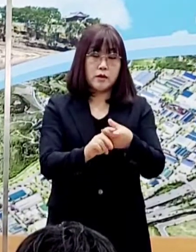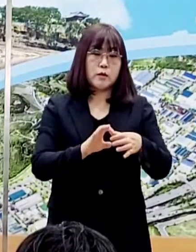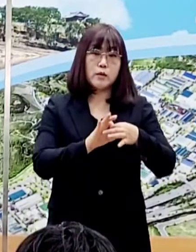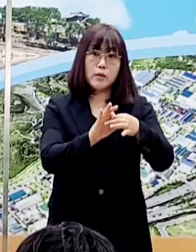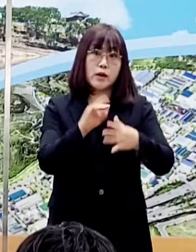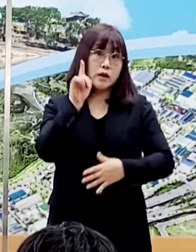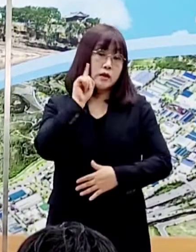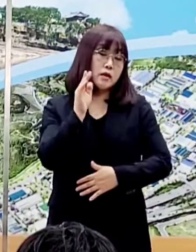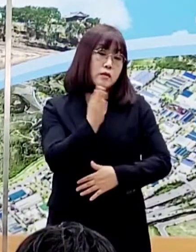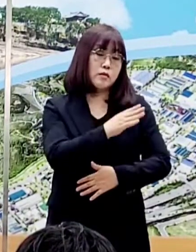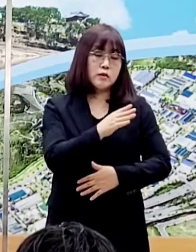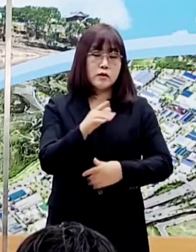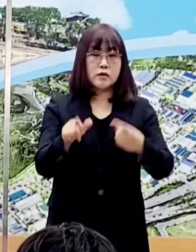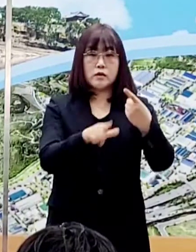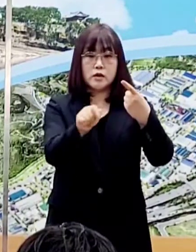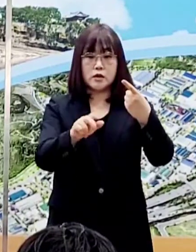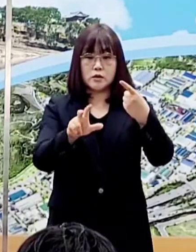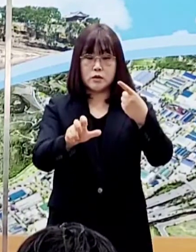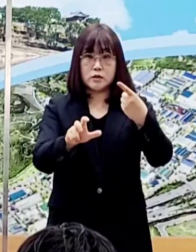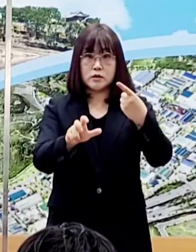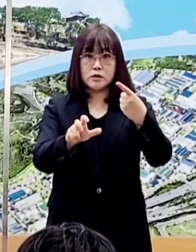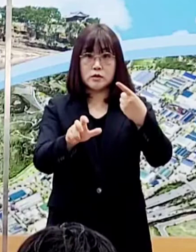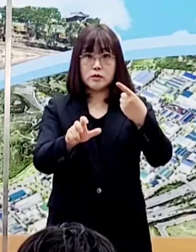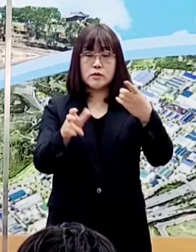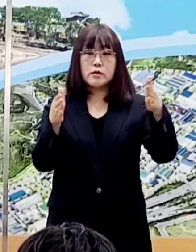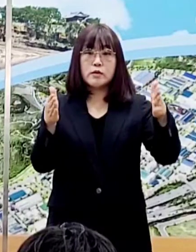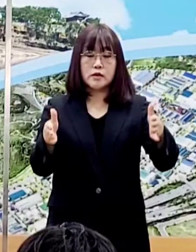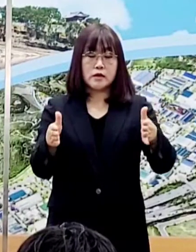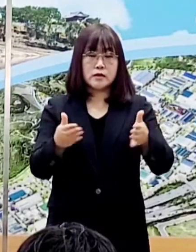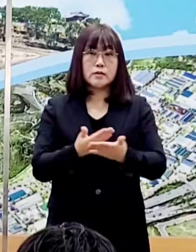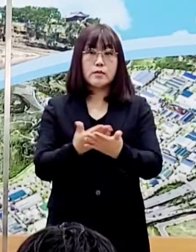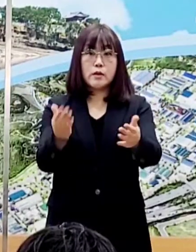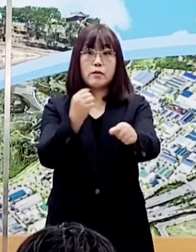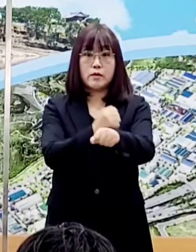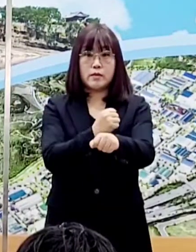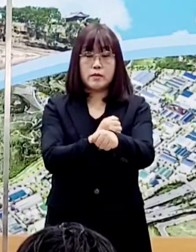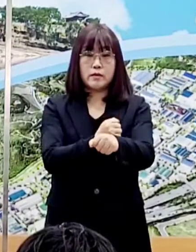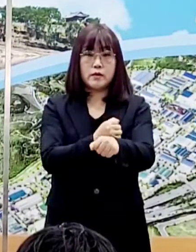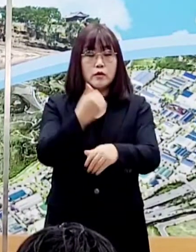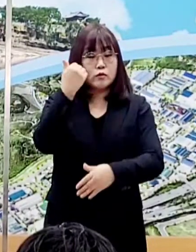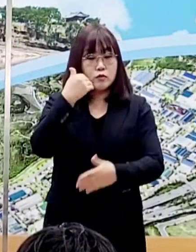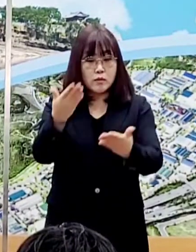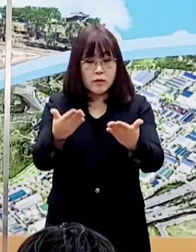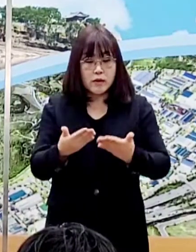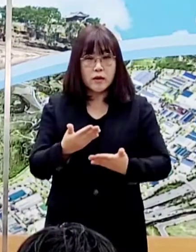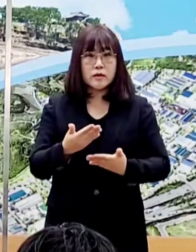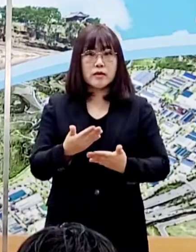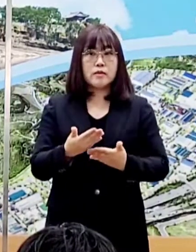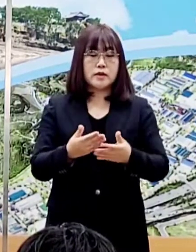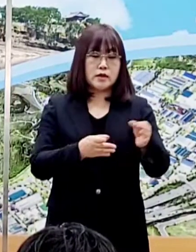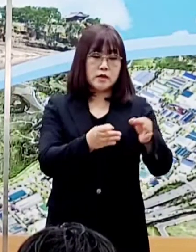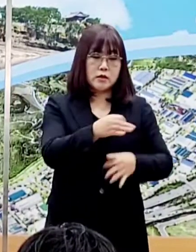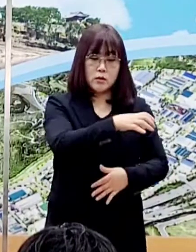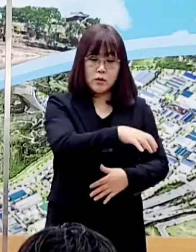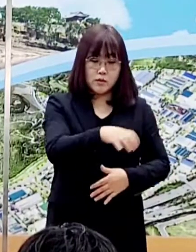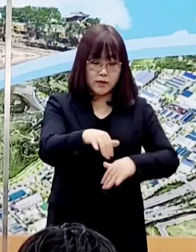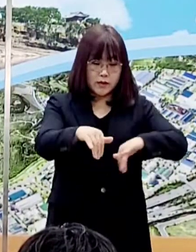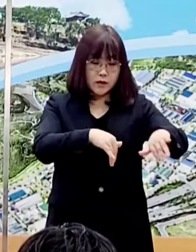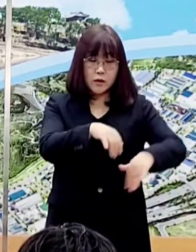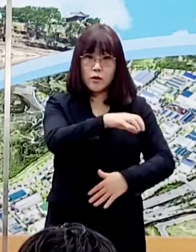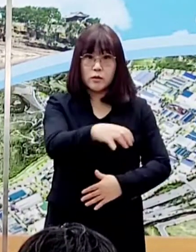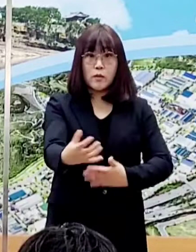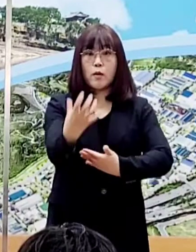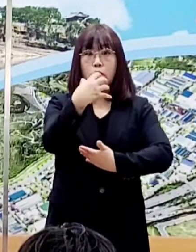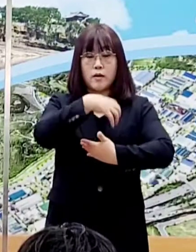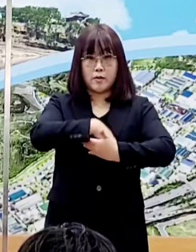25일까지 관내 전통시장에 배부합니다. 배부 대상은 전통시장 상점과 등의 노점상을